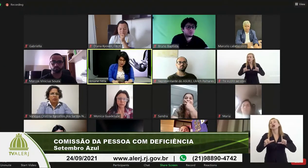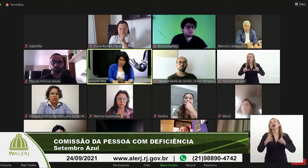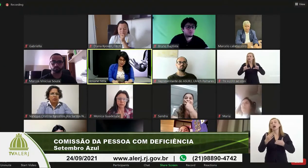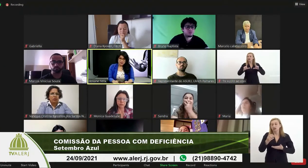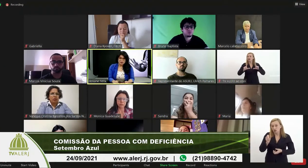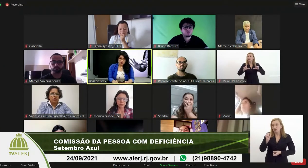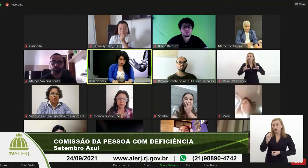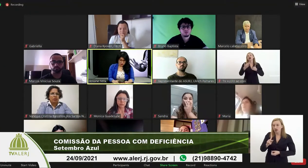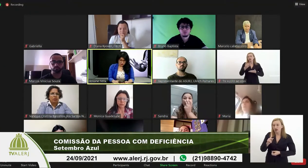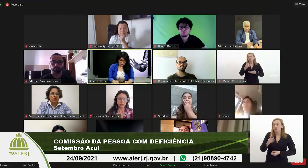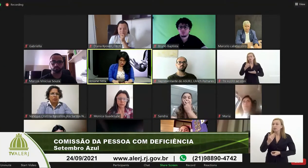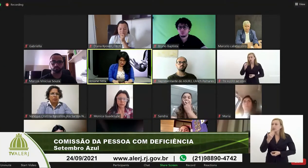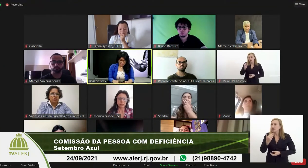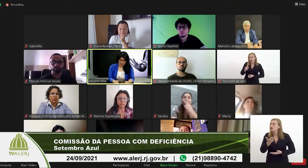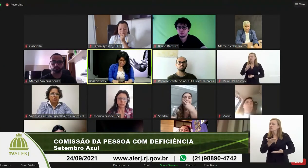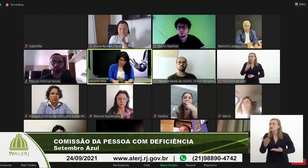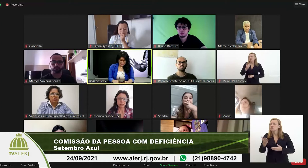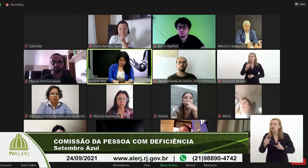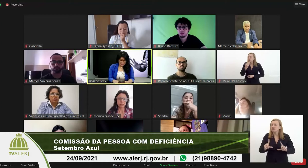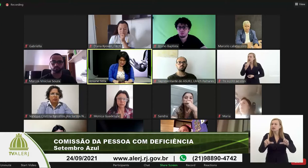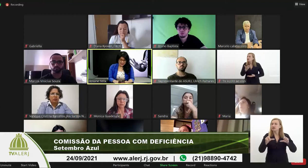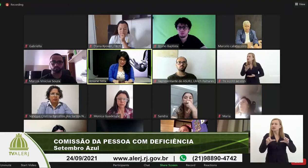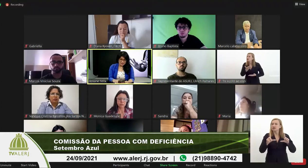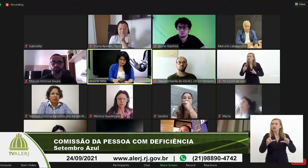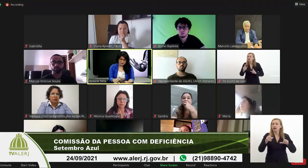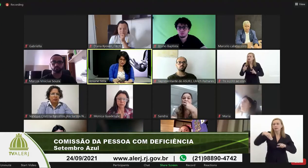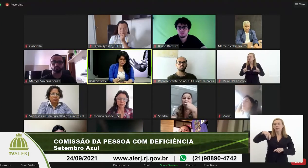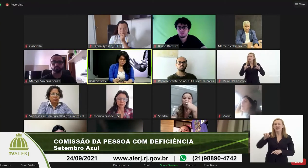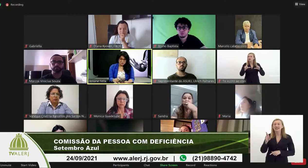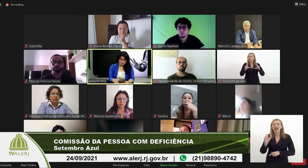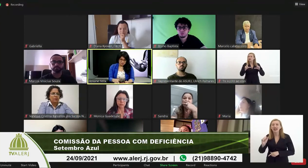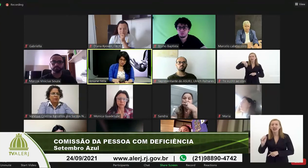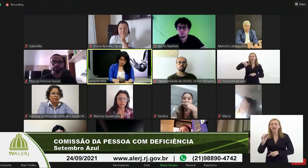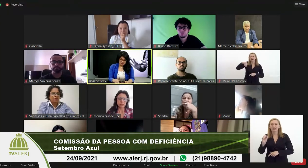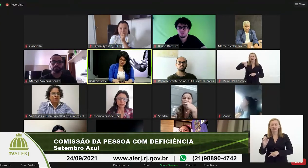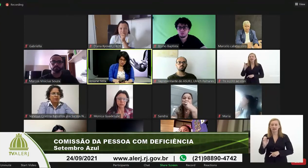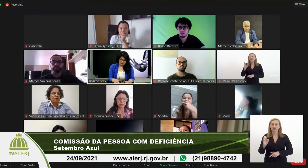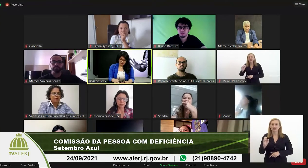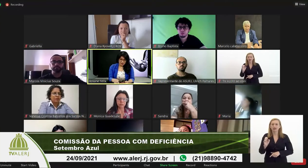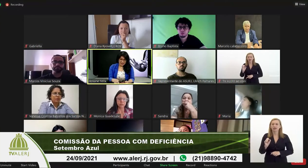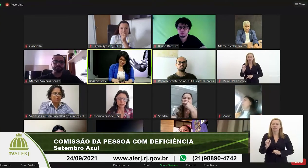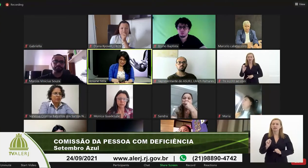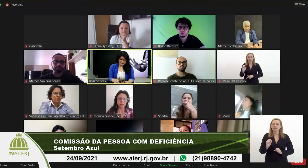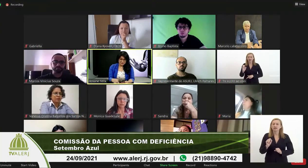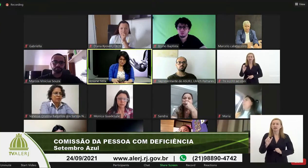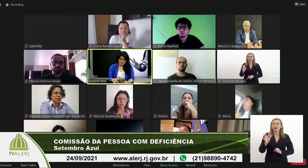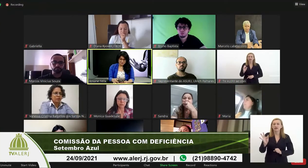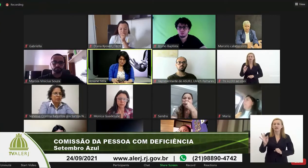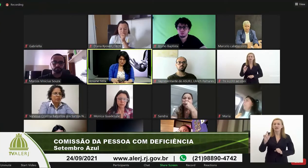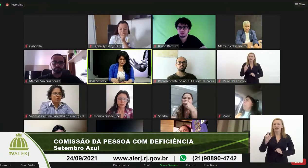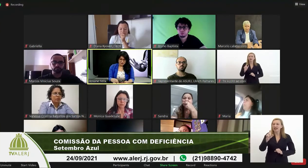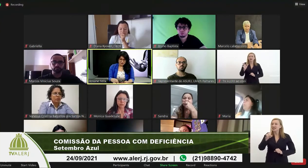favor, vamos fixar a querida Marcele. Marcele Félix.